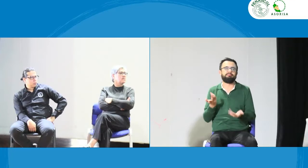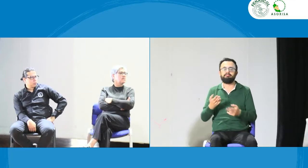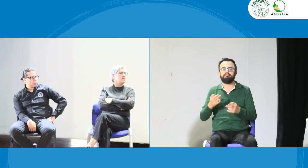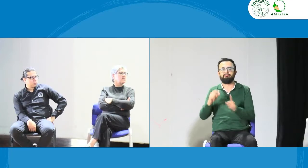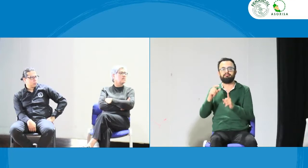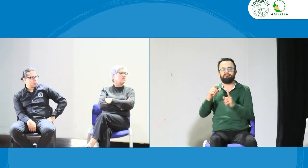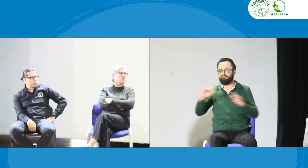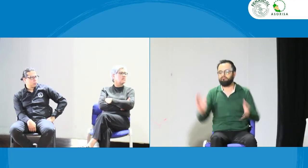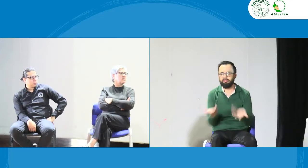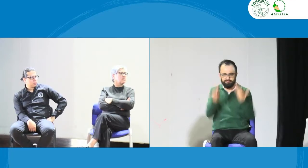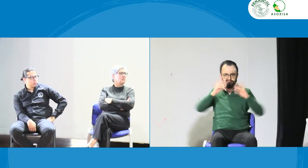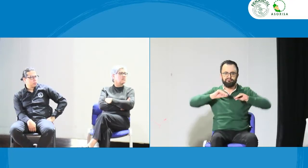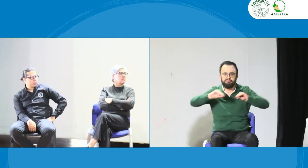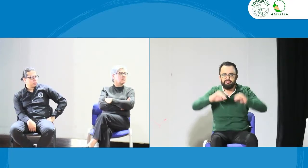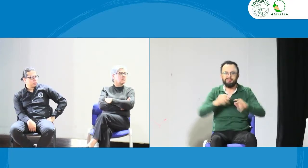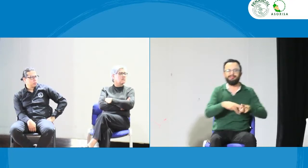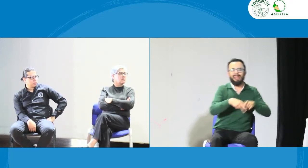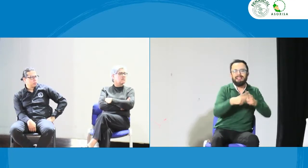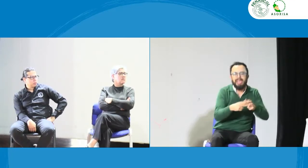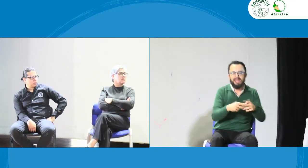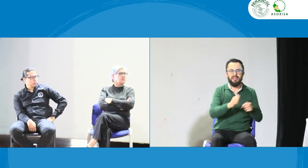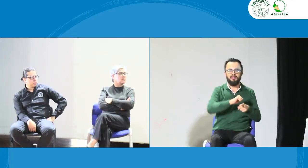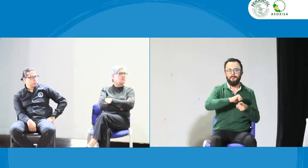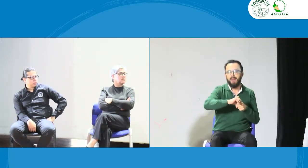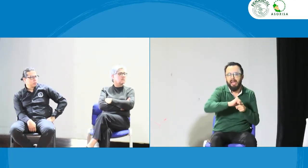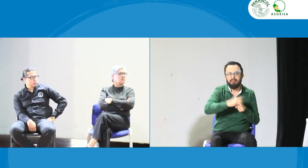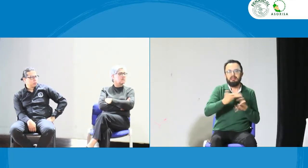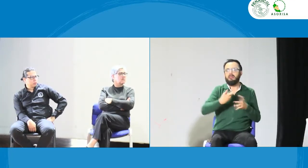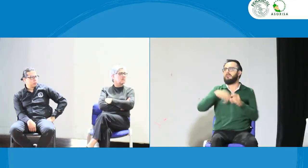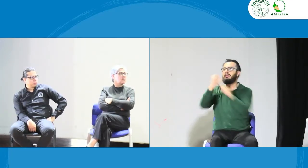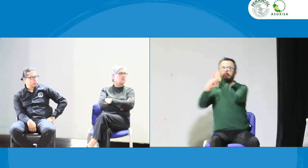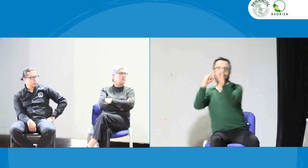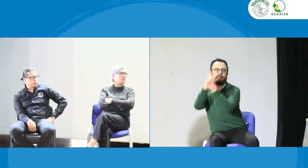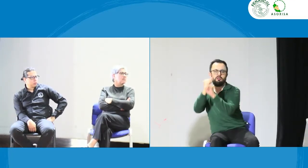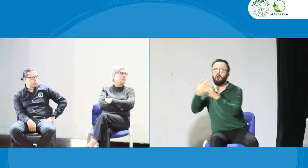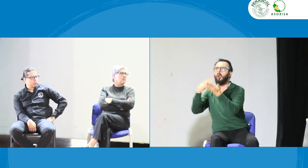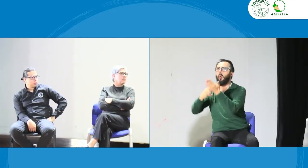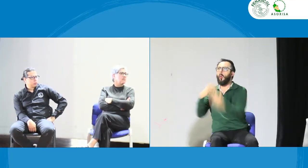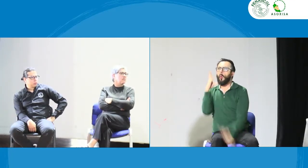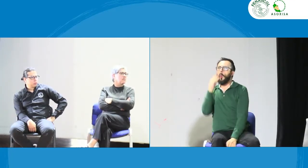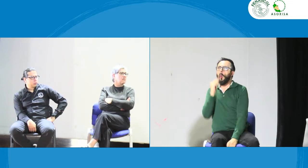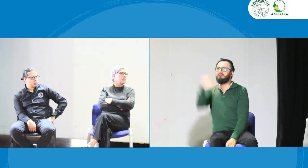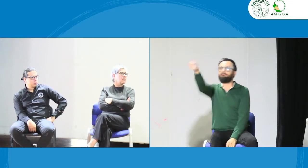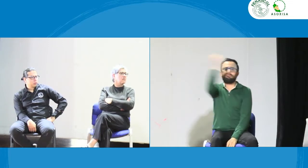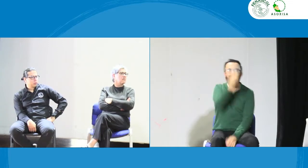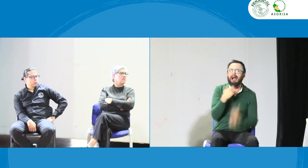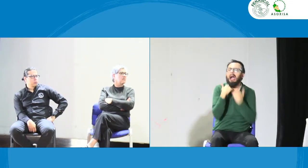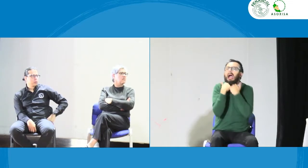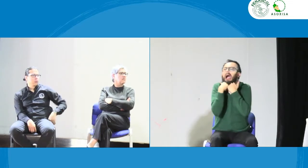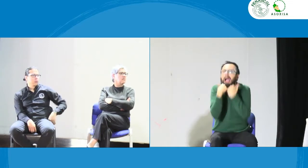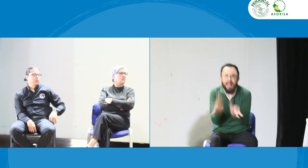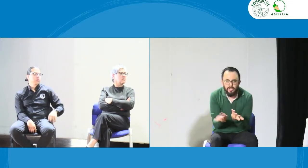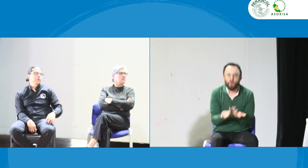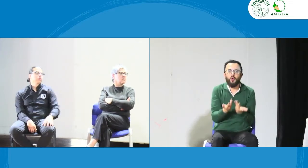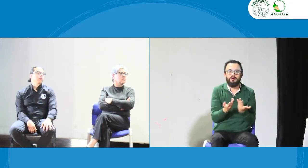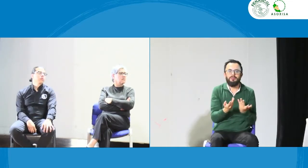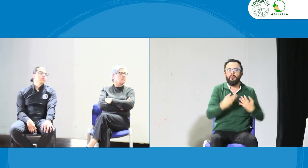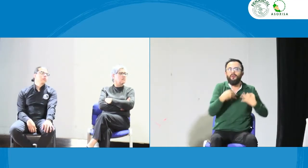Toda esa parte ética que no se tenía, los talleres, las partes prácticas, los encuentros internacionales, cuando